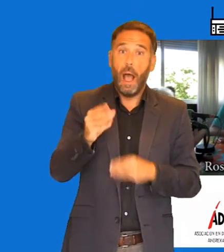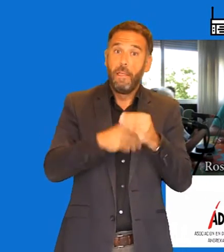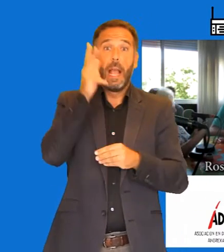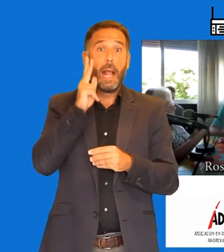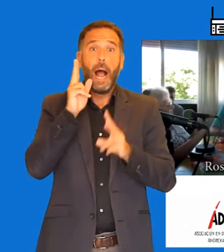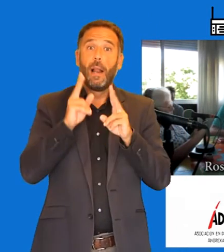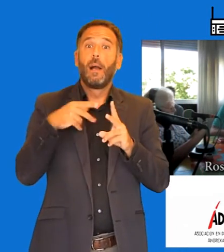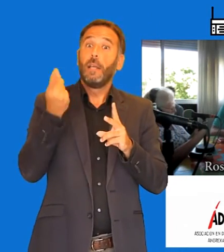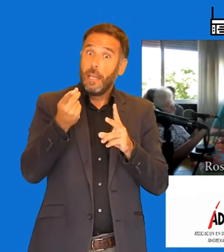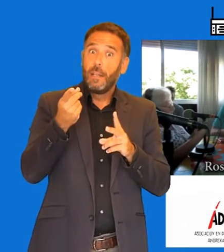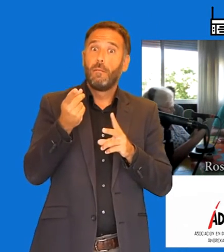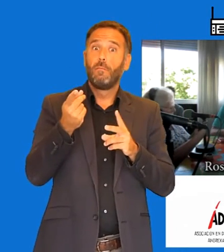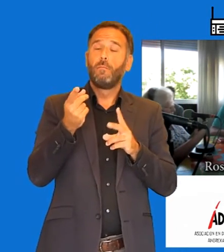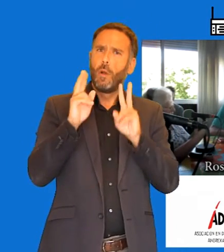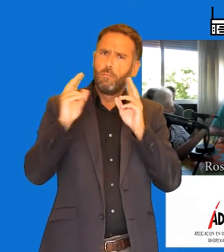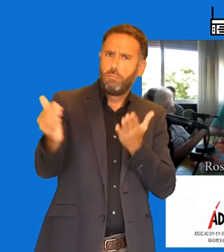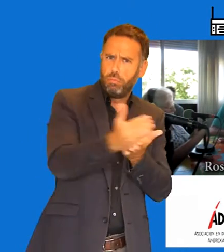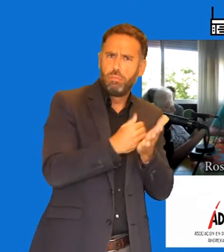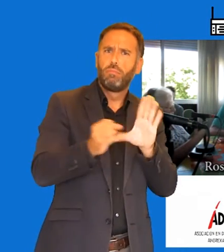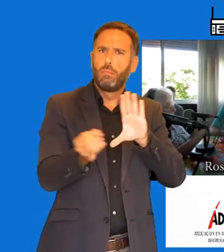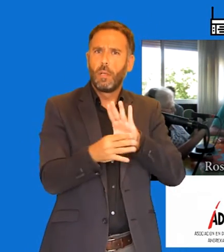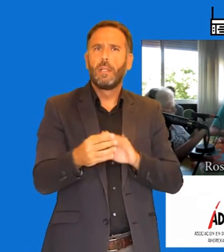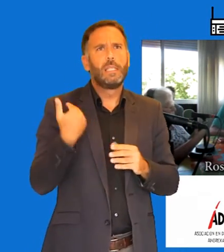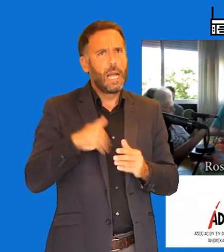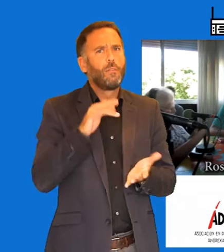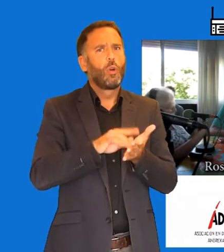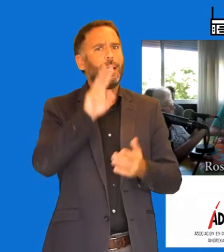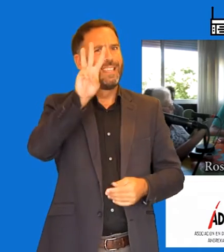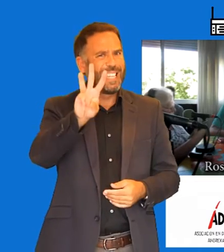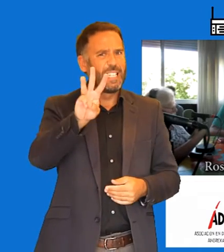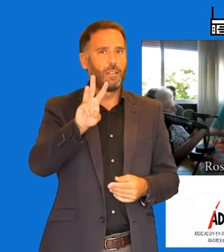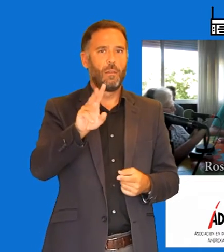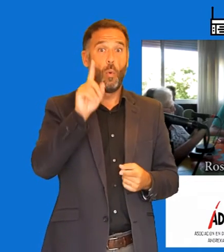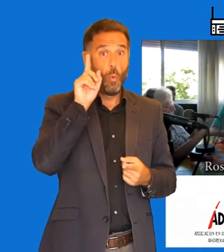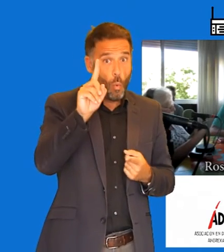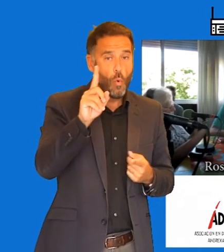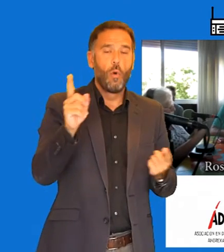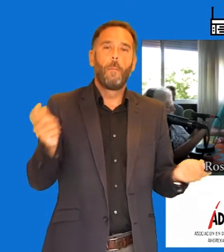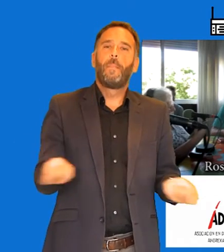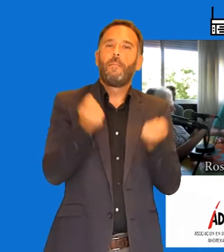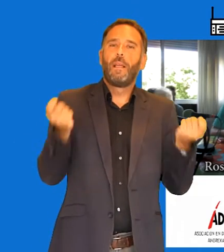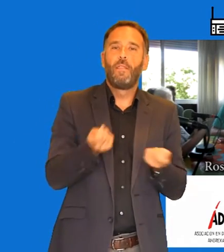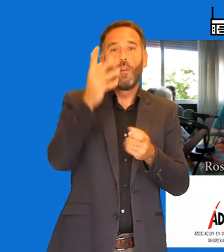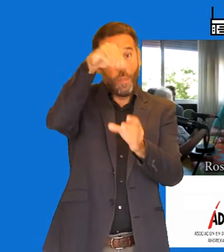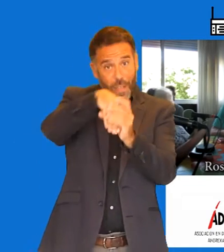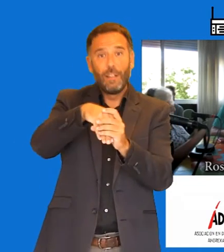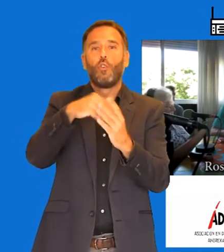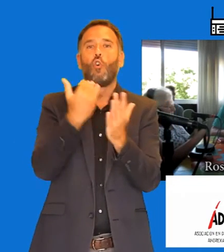gracias a pues mira, hemos hecho ya tres campañas. Una, la de la prevención en los colegios, en los institutos. Eso.